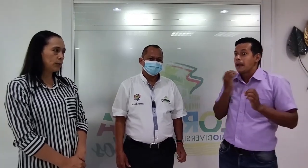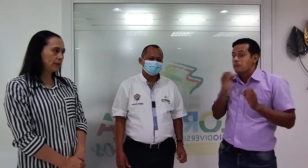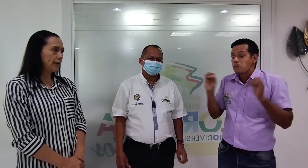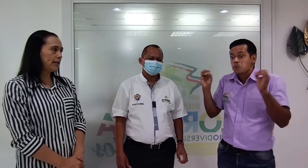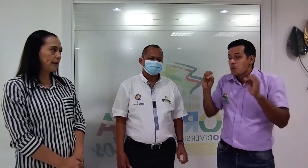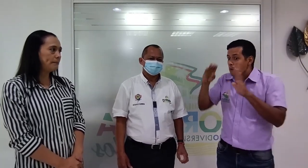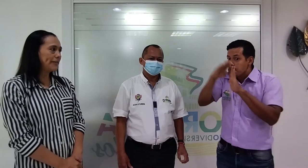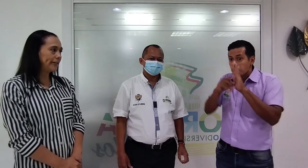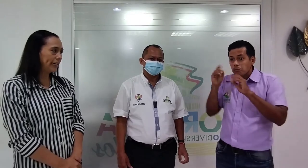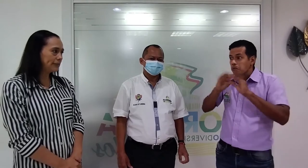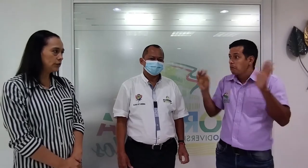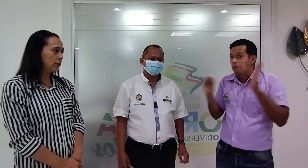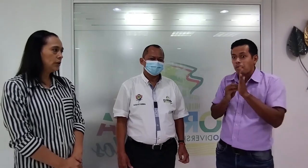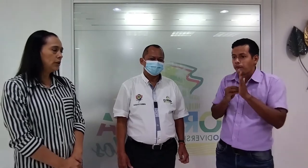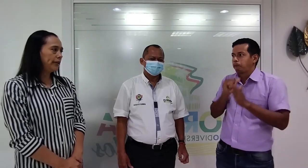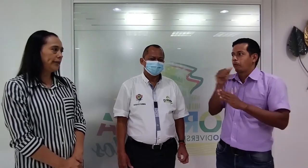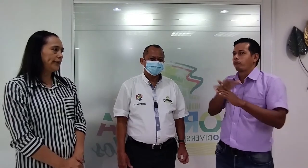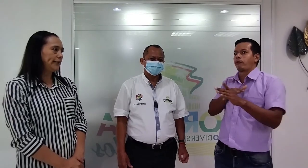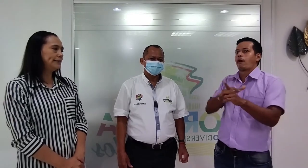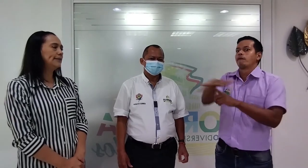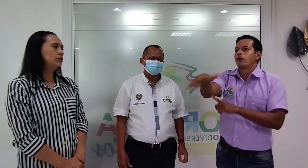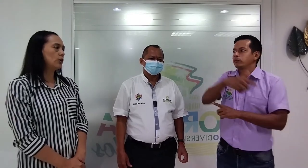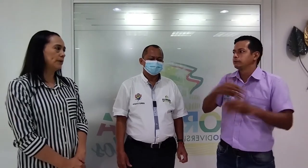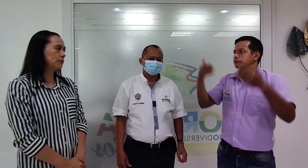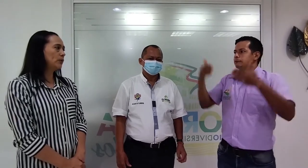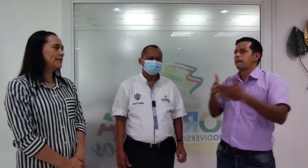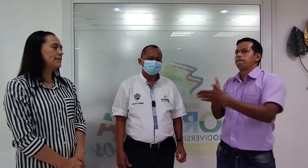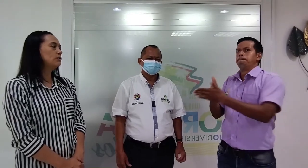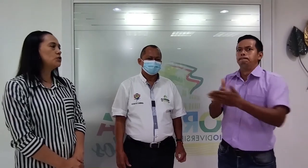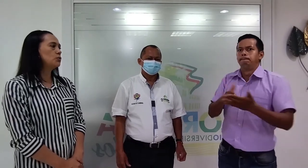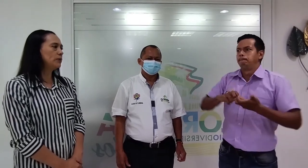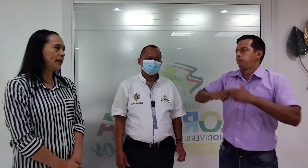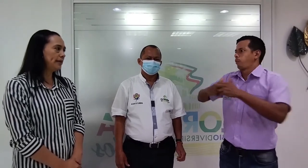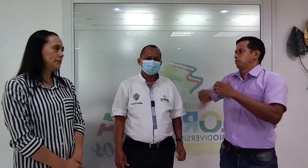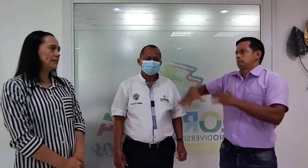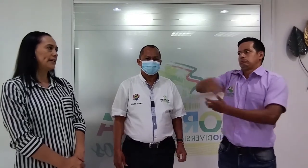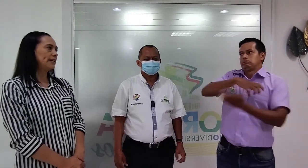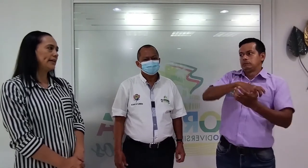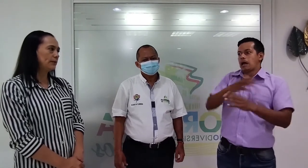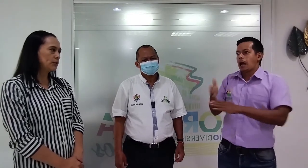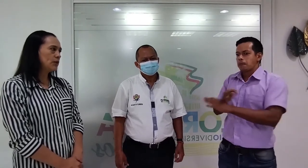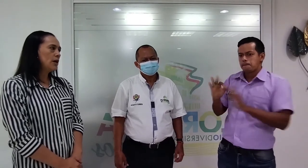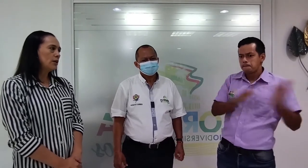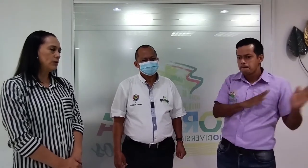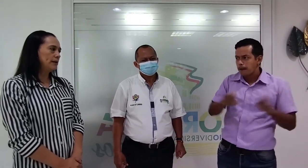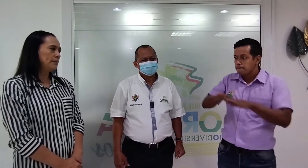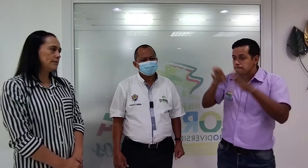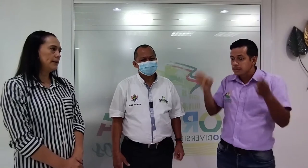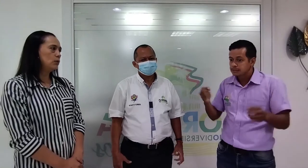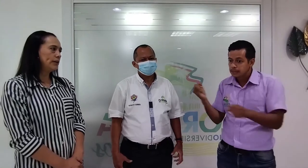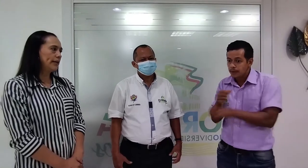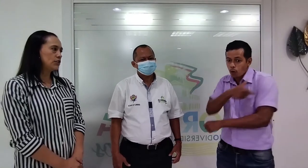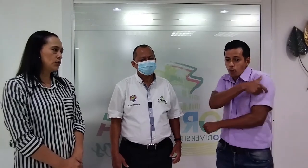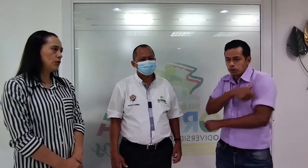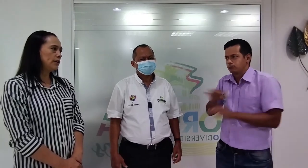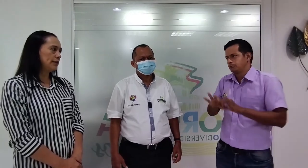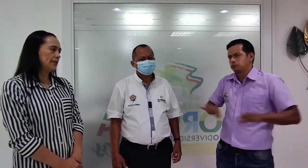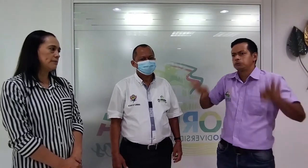ruta, ir aplicando estas normas, porque si no estuvieran, pues seguiríamos con la misma vulneración y las